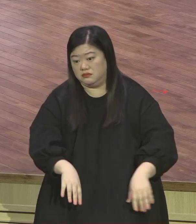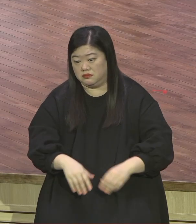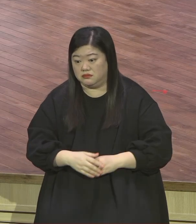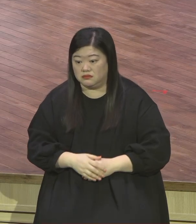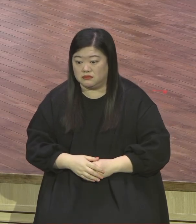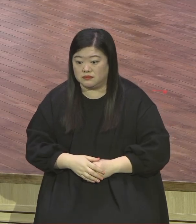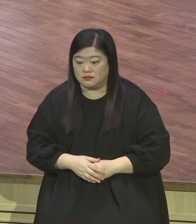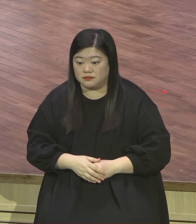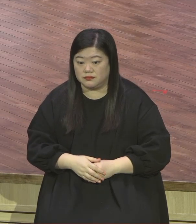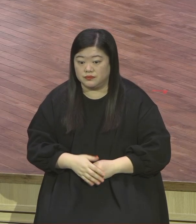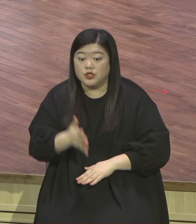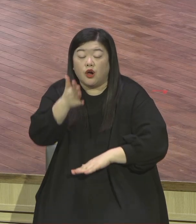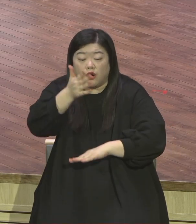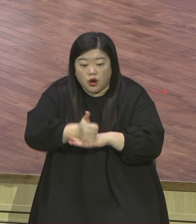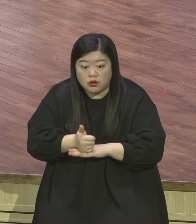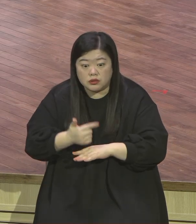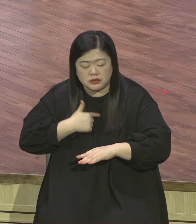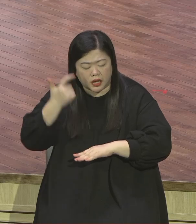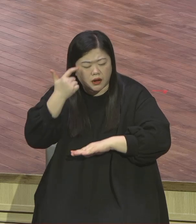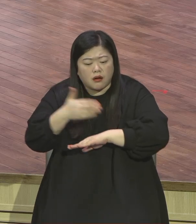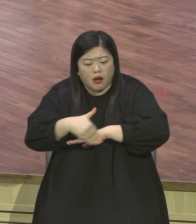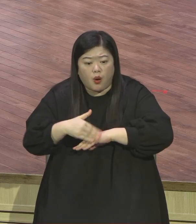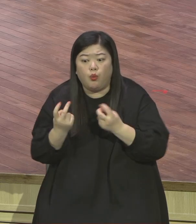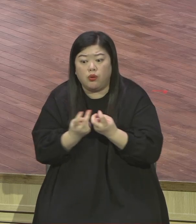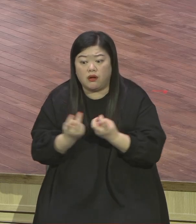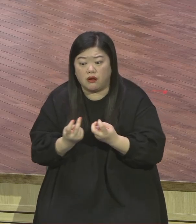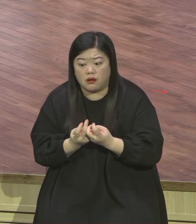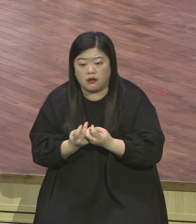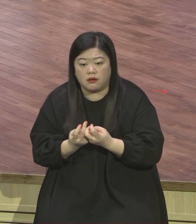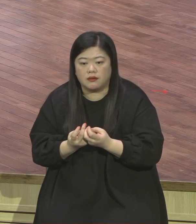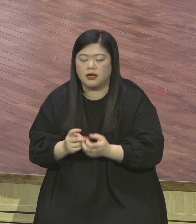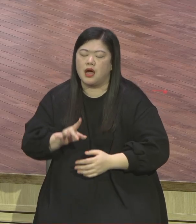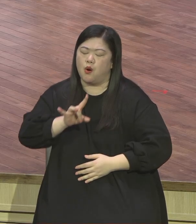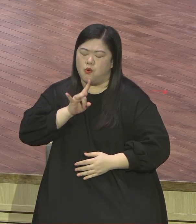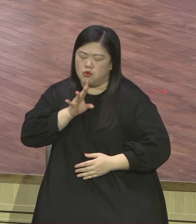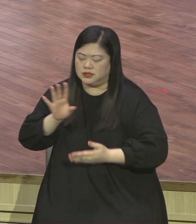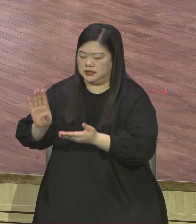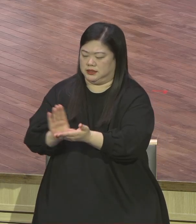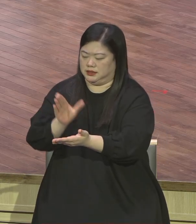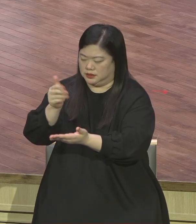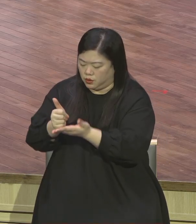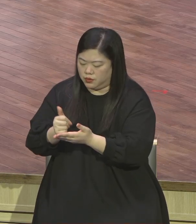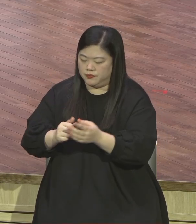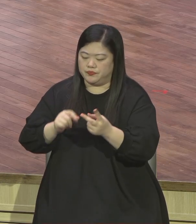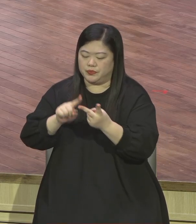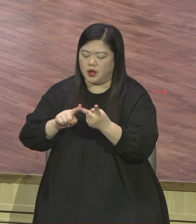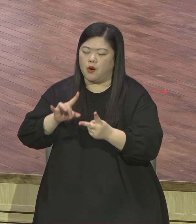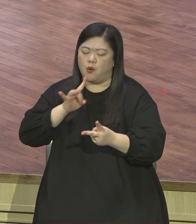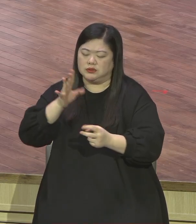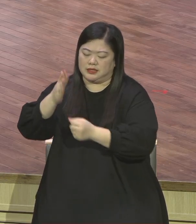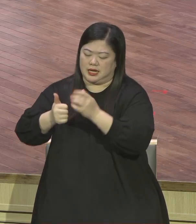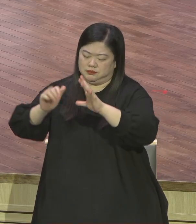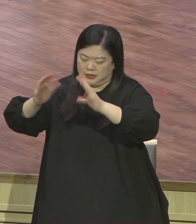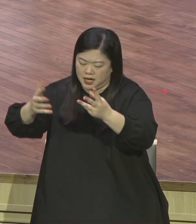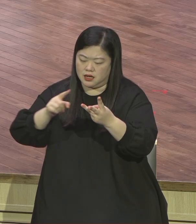오직 성령 충만 이거예요 이거 간단합니다 이 세 가지 오직 그리스도로 결론하는 인생